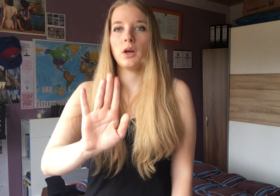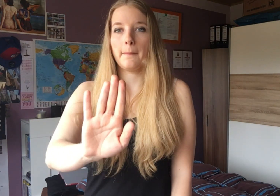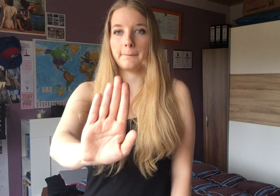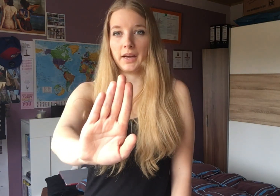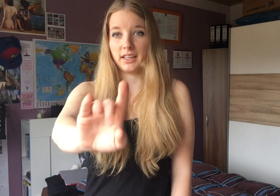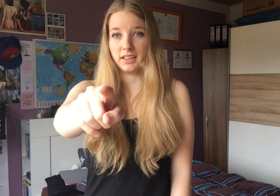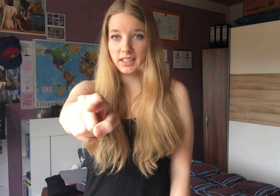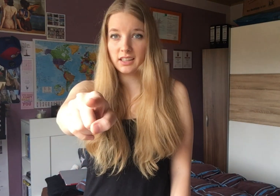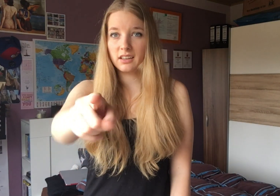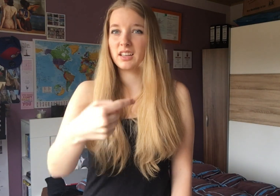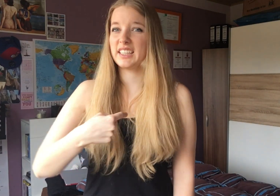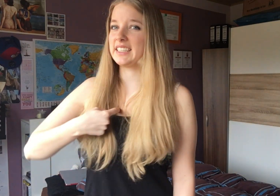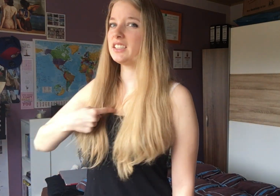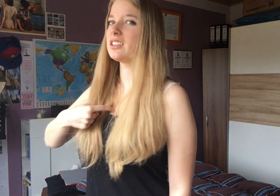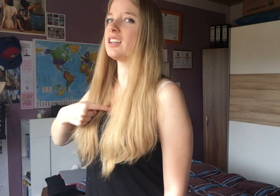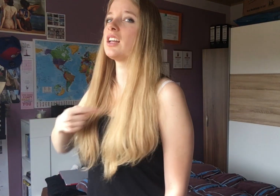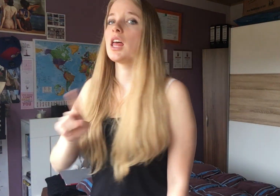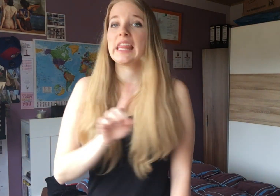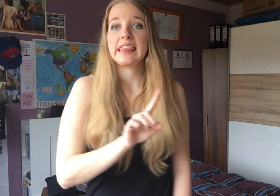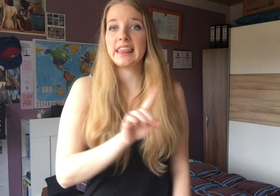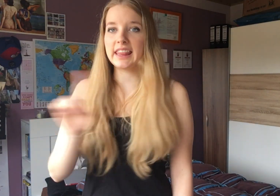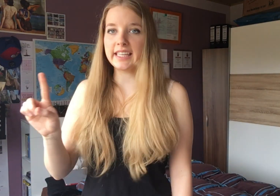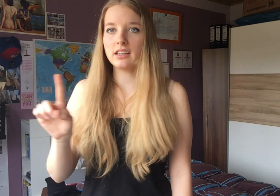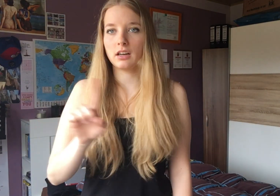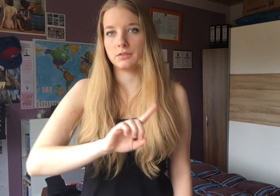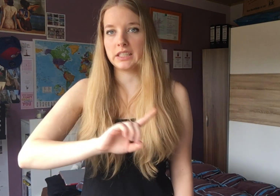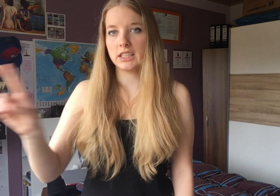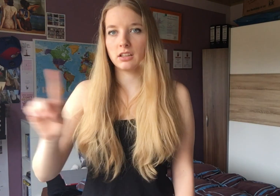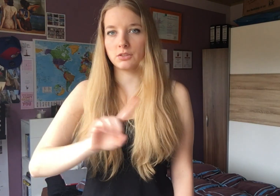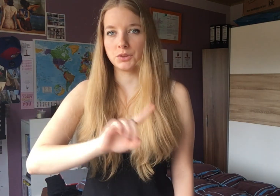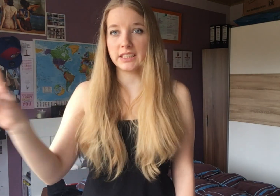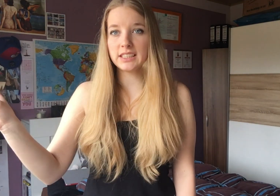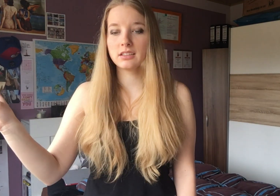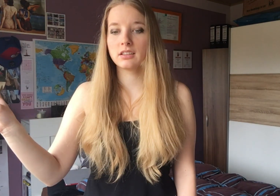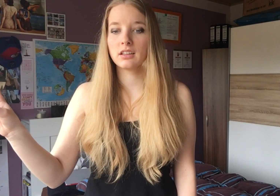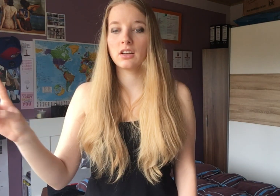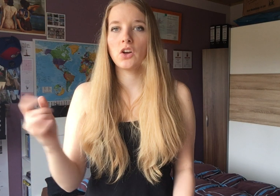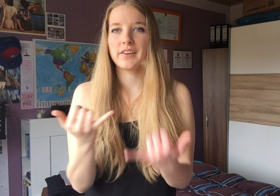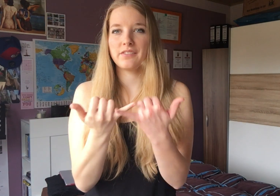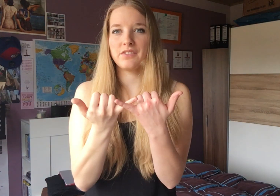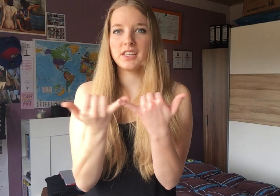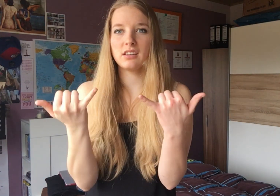bei dir, ich nie, also wie nicht, also nie, wie,